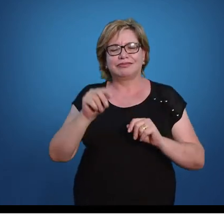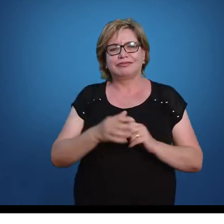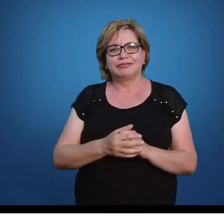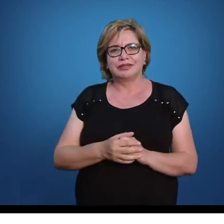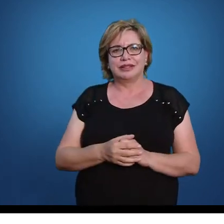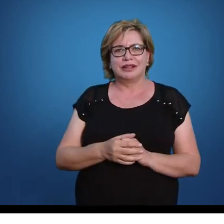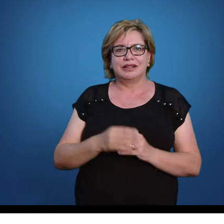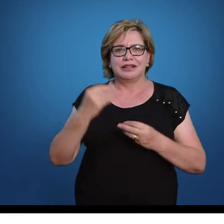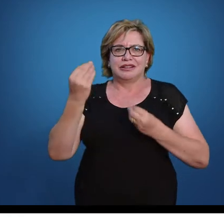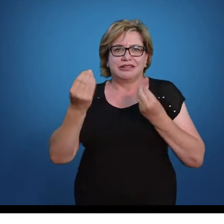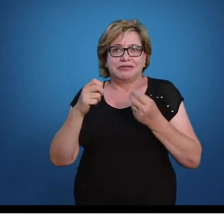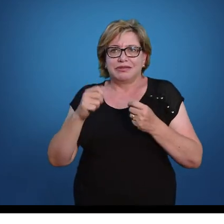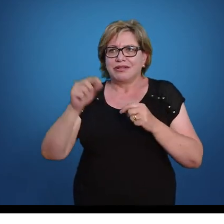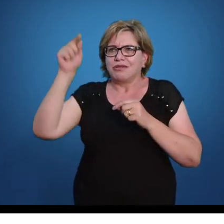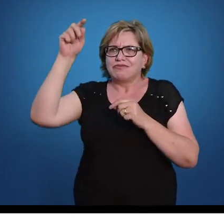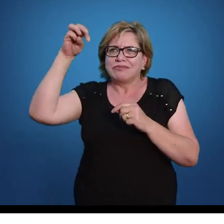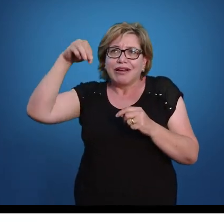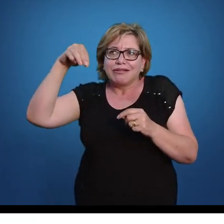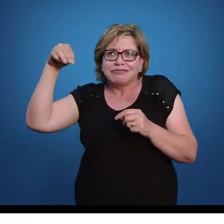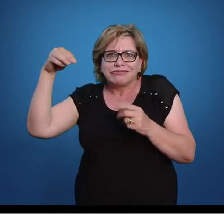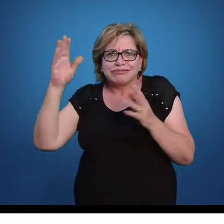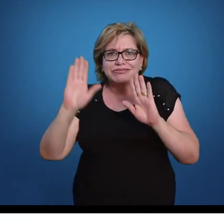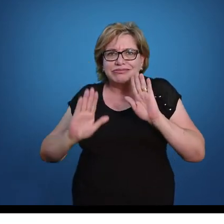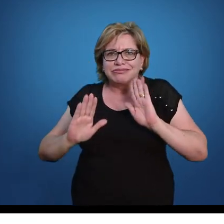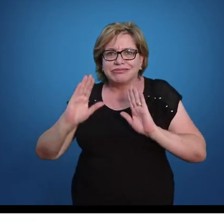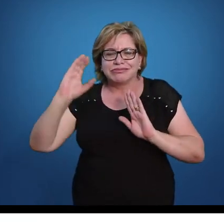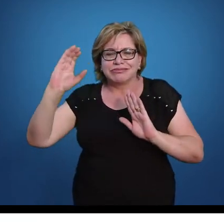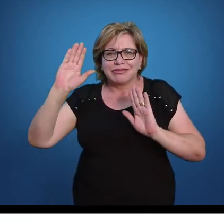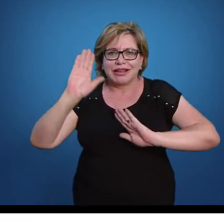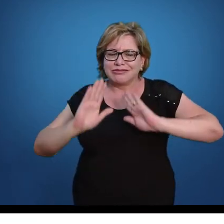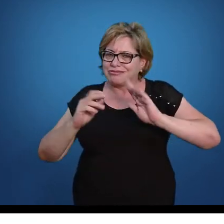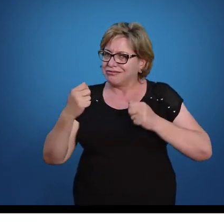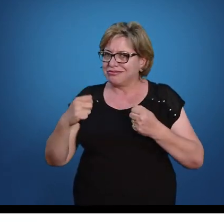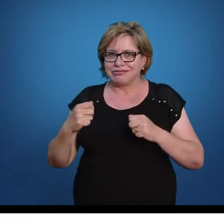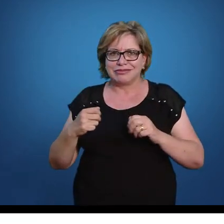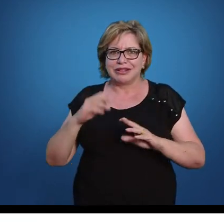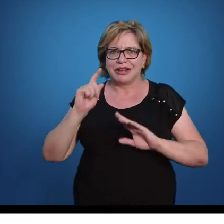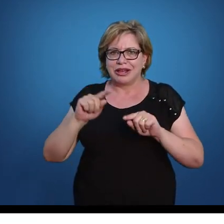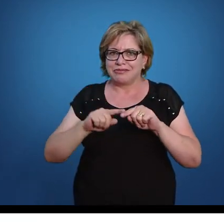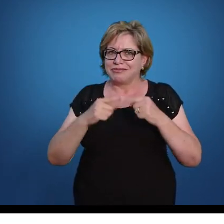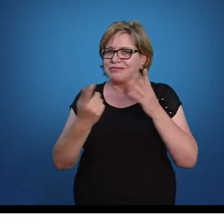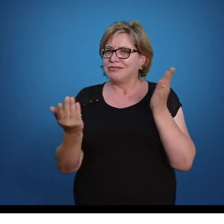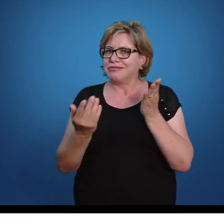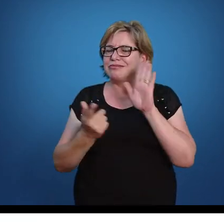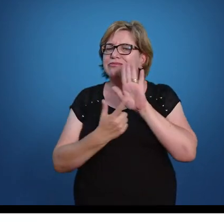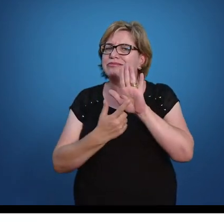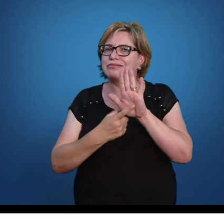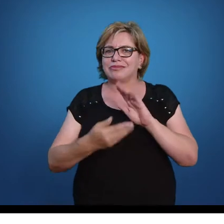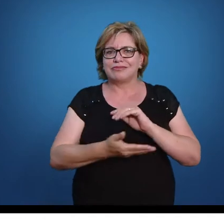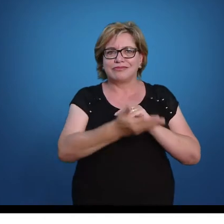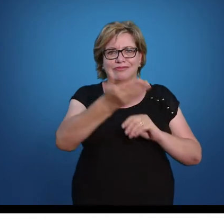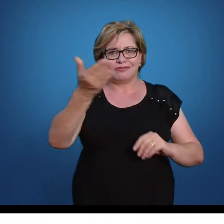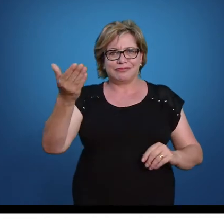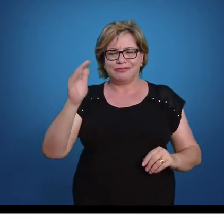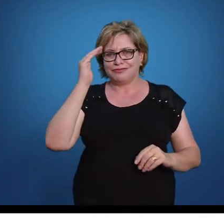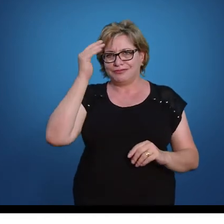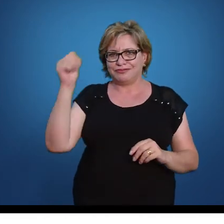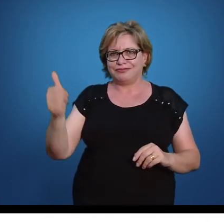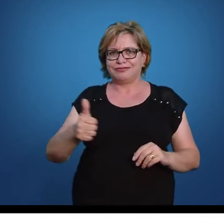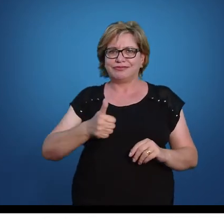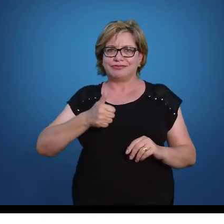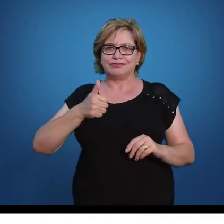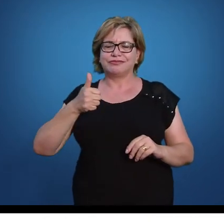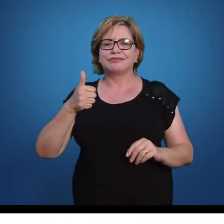Você não tem a necessidade de ir lá tirar o mínimo. Mas a gente vai fazer esse procedimento para que vocês entendam um pouquinho melhor.